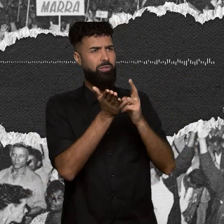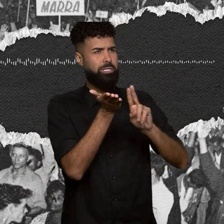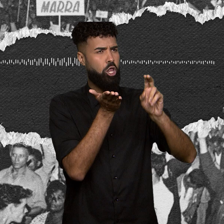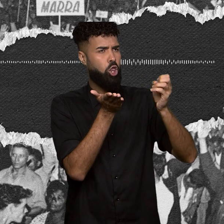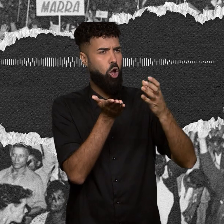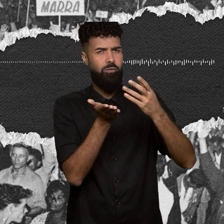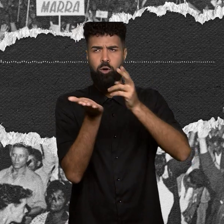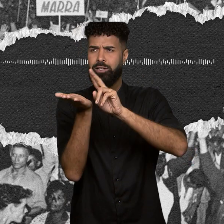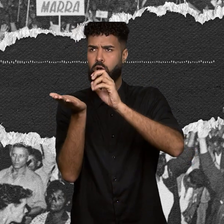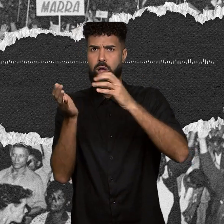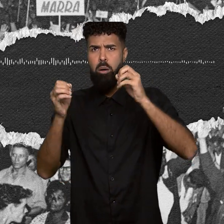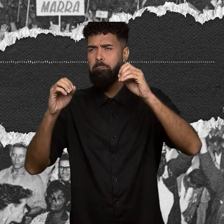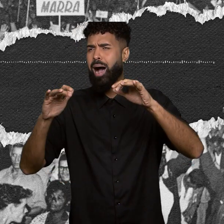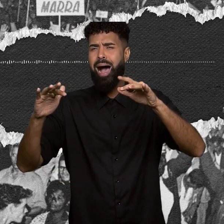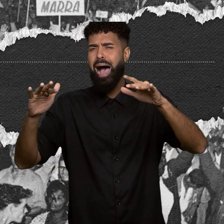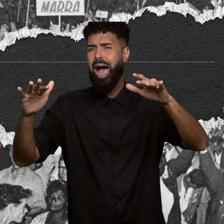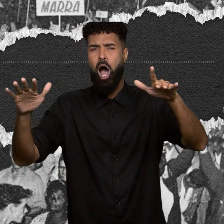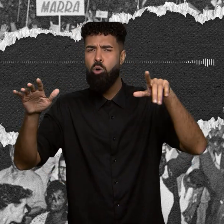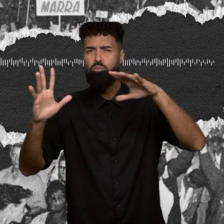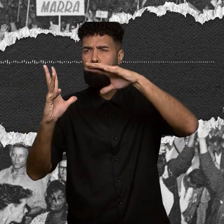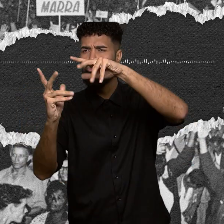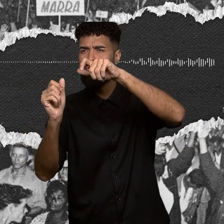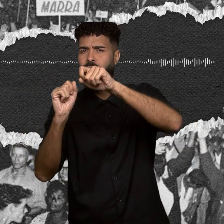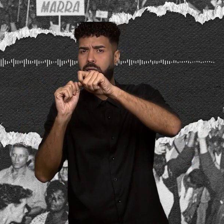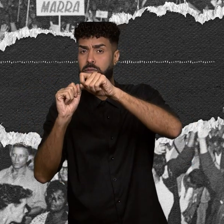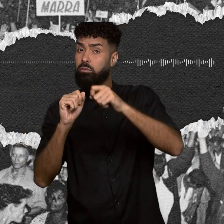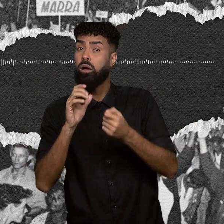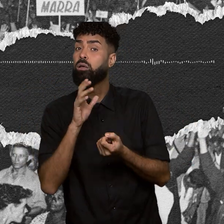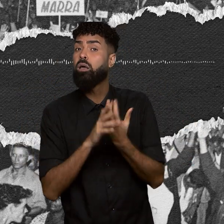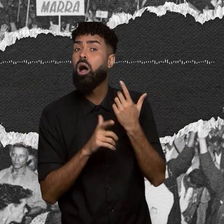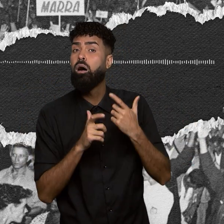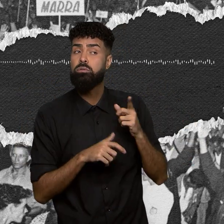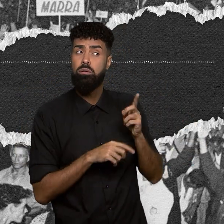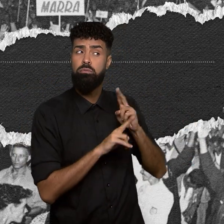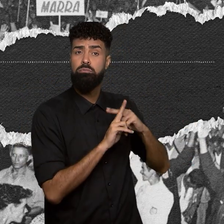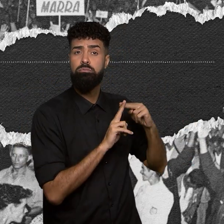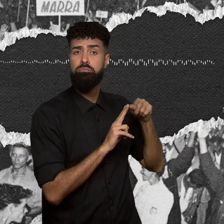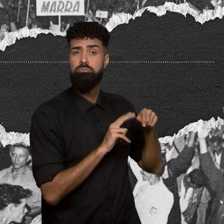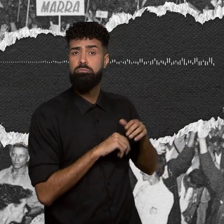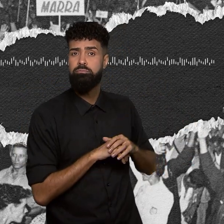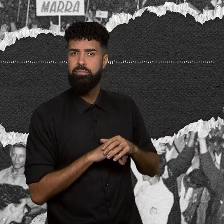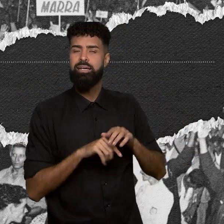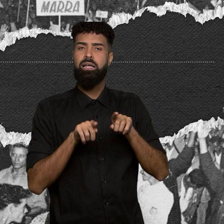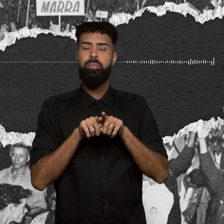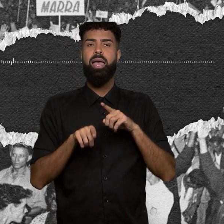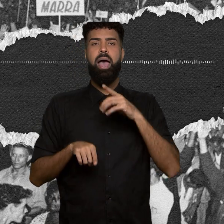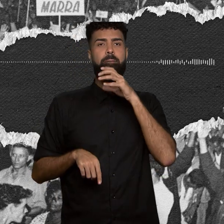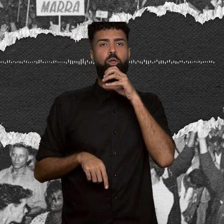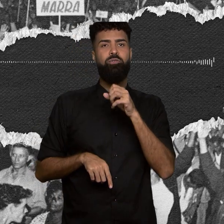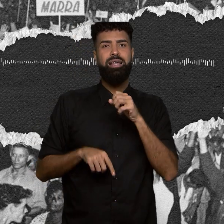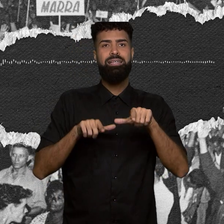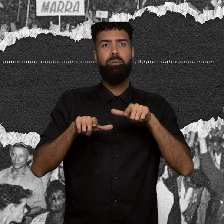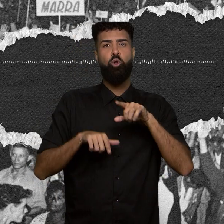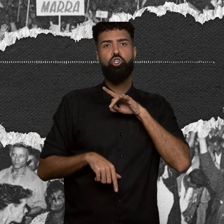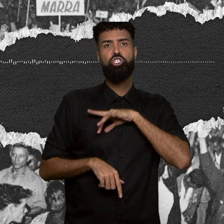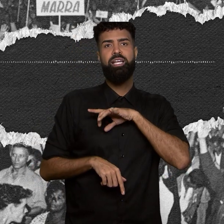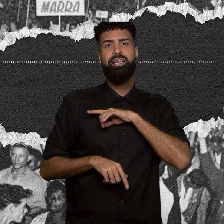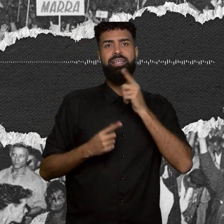a matriz é a Universidade Brasília original. Ou o trabalho de Paulo Freire no Chile. O Chile inteiro passou pela experiência dos